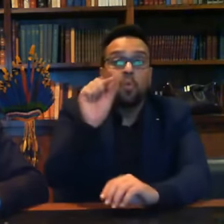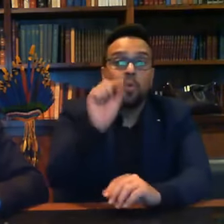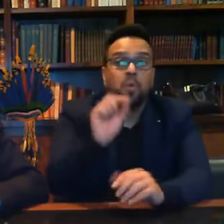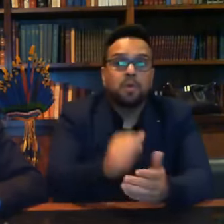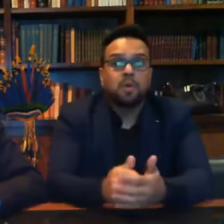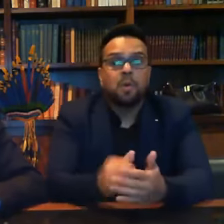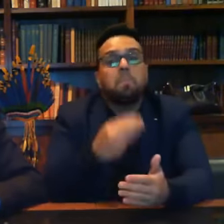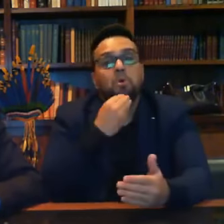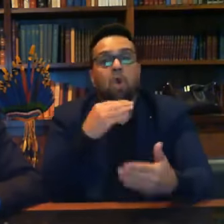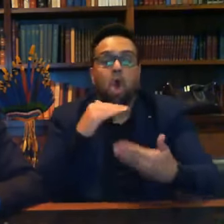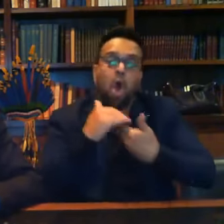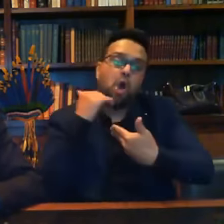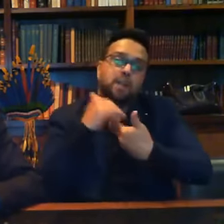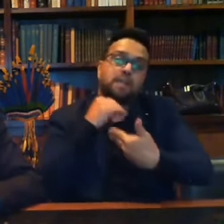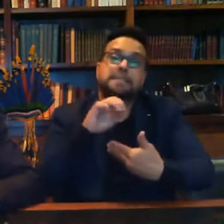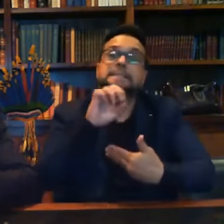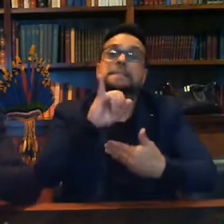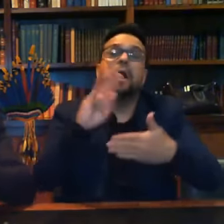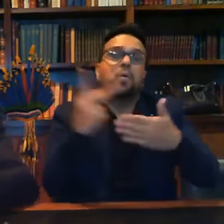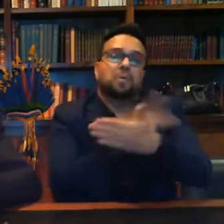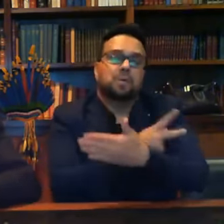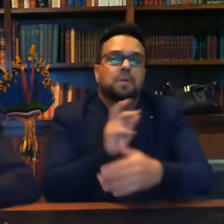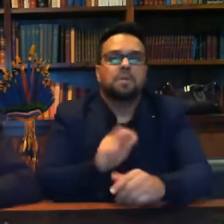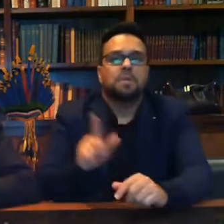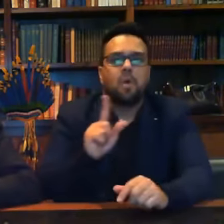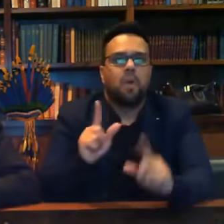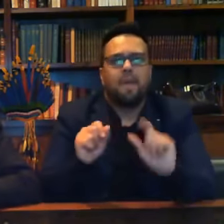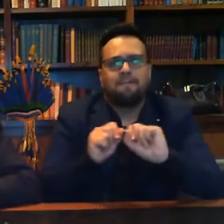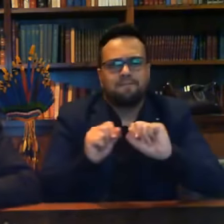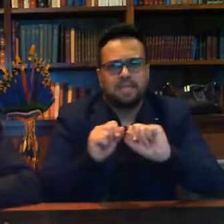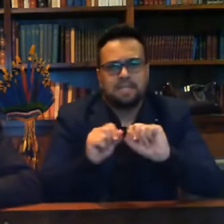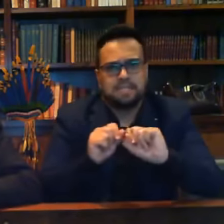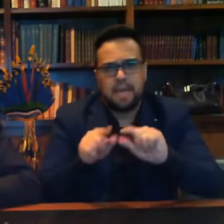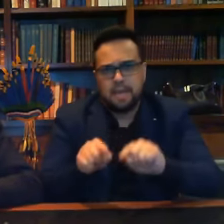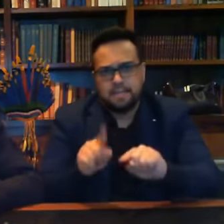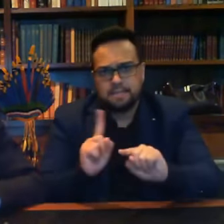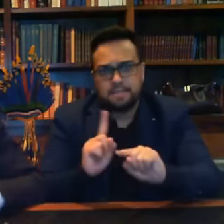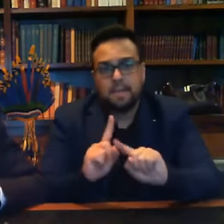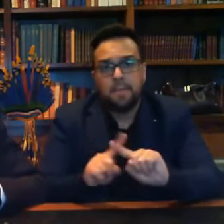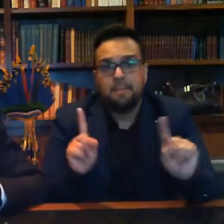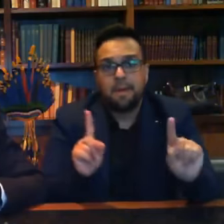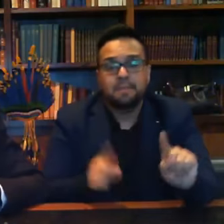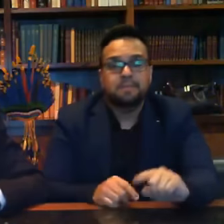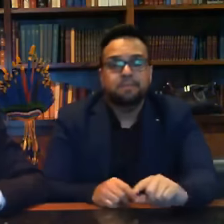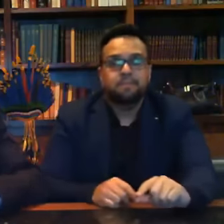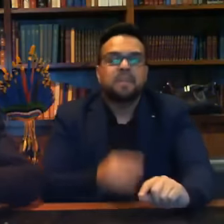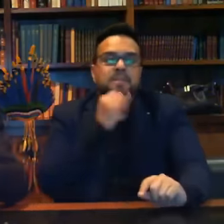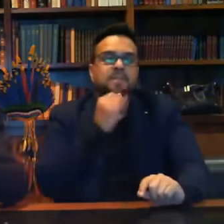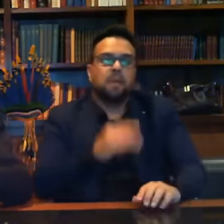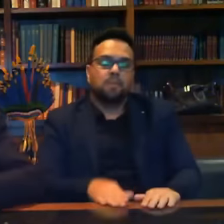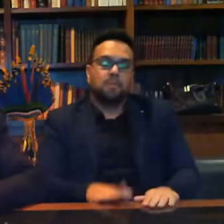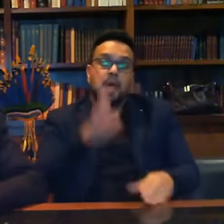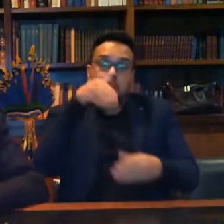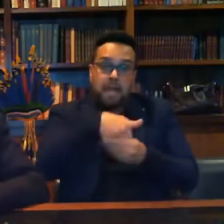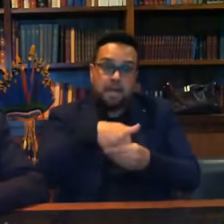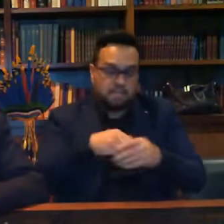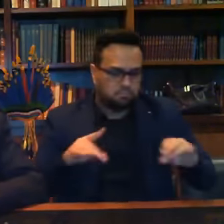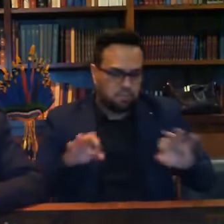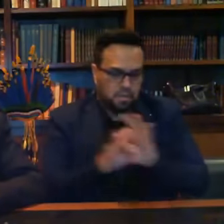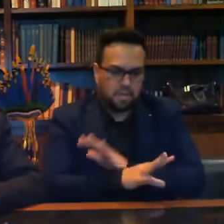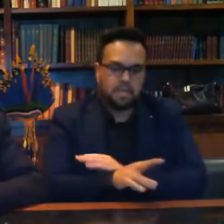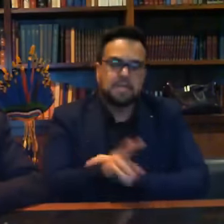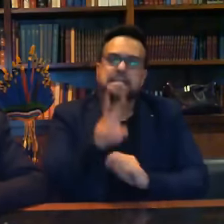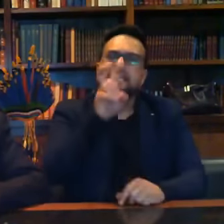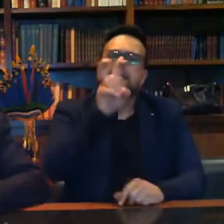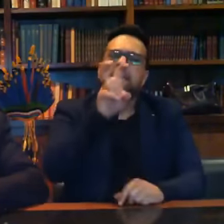porventura não é dessa forma que é feito. Então acaba as eleições. Você vai lá fora às 5 da tarde